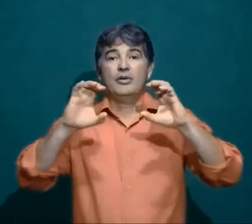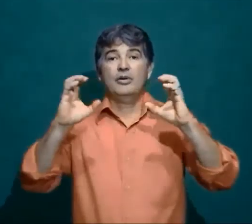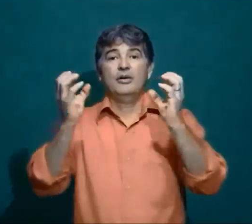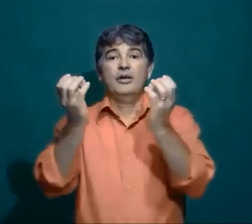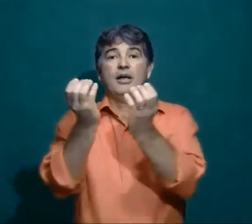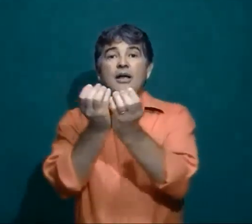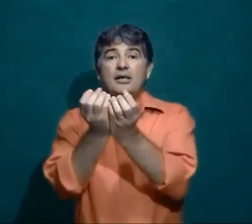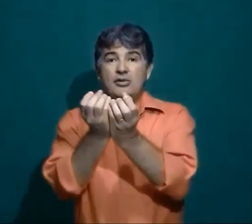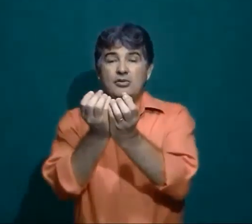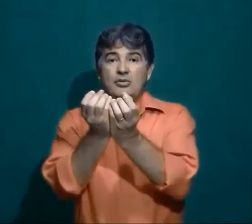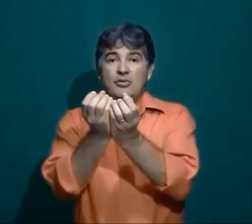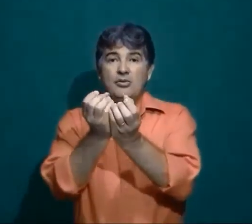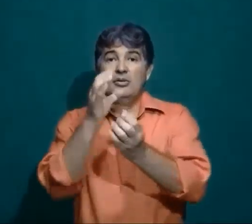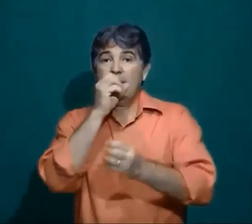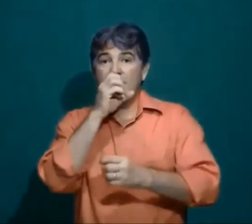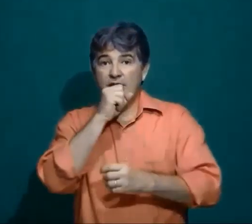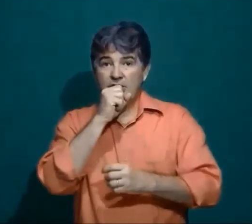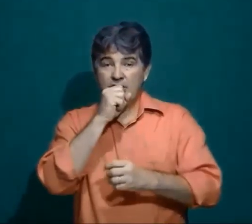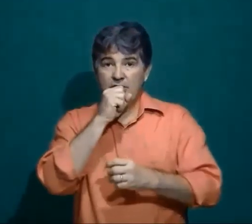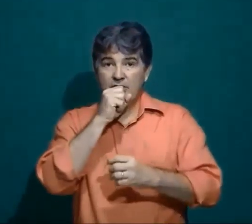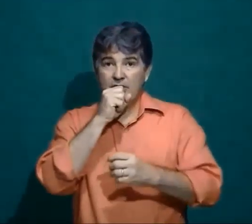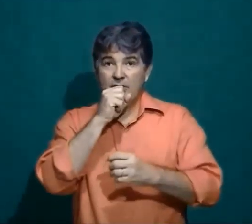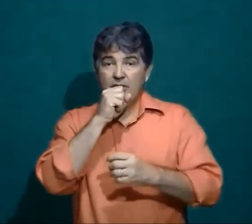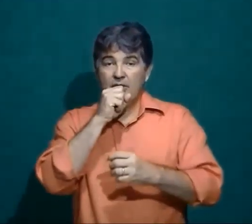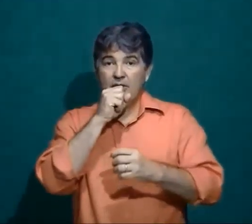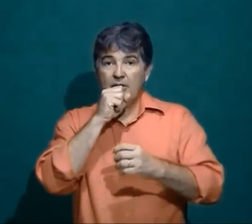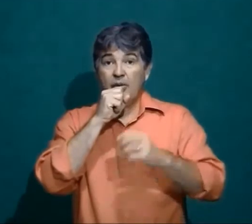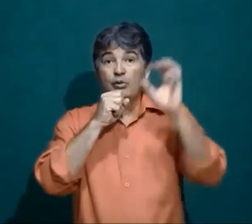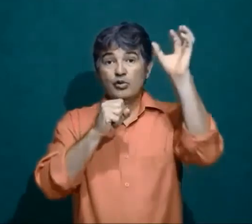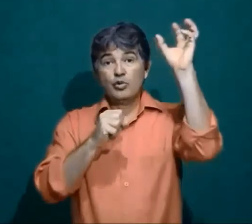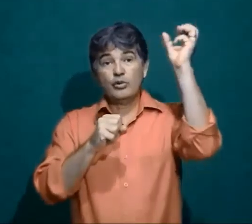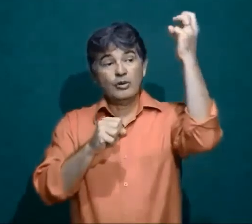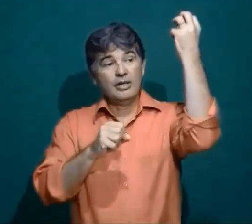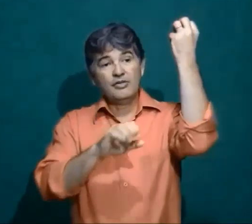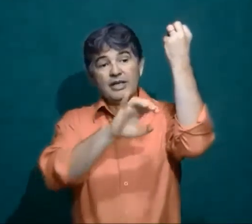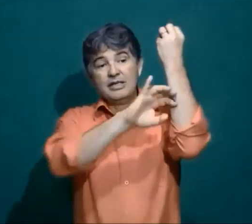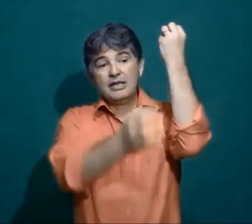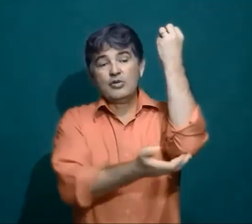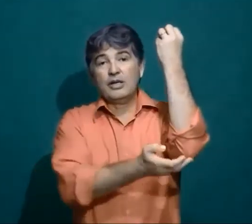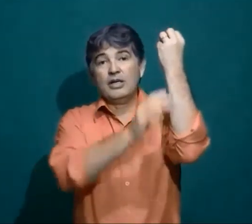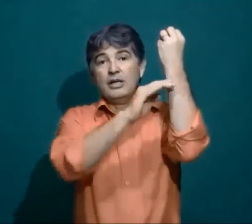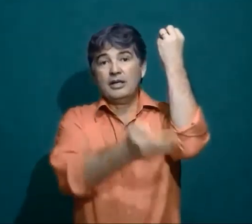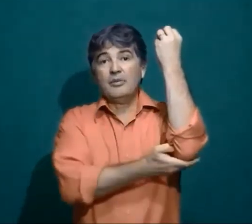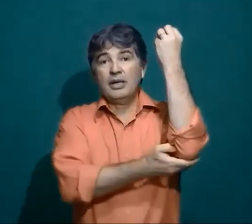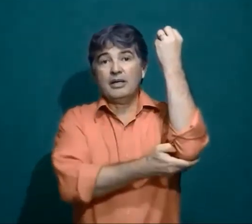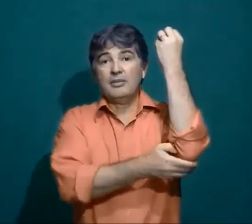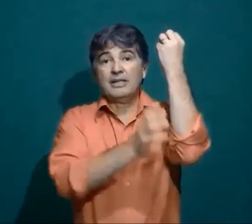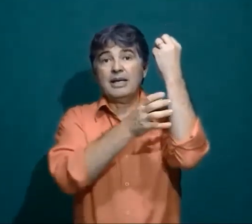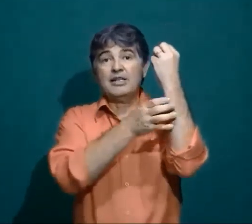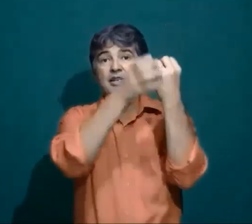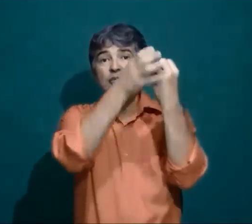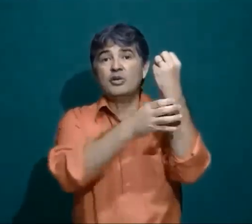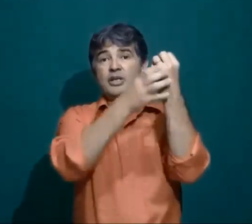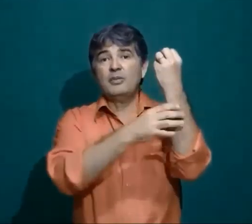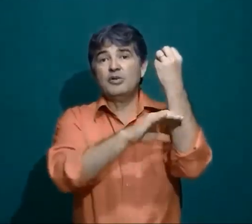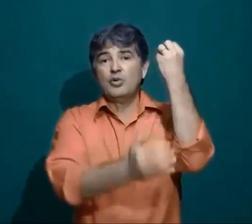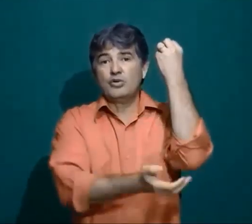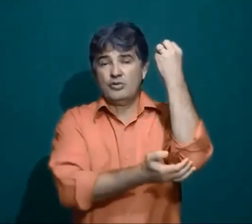é isto Laranja Para o surdo, eles fazem isto aqui e também aqui Mas é aquele girimundo que tem pescoço